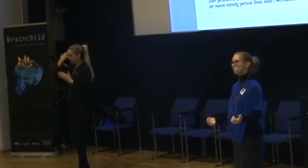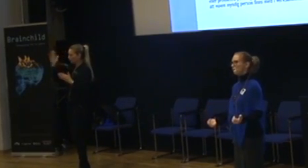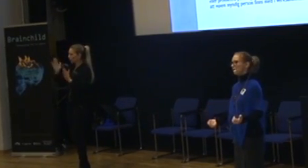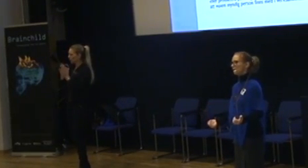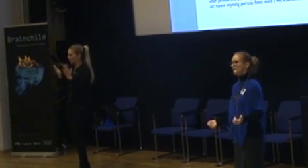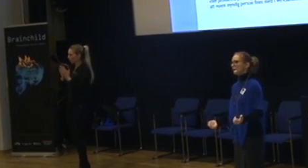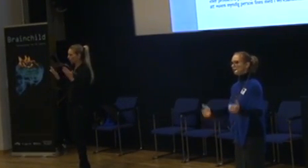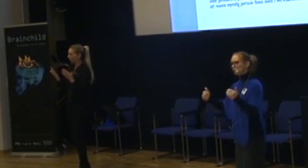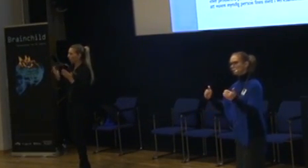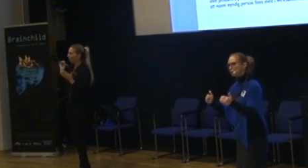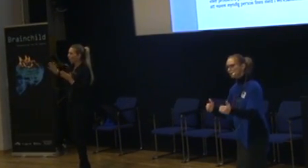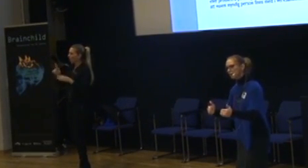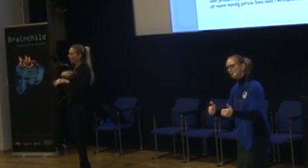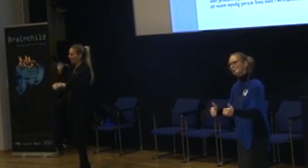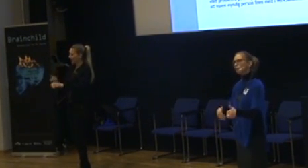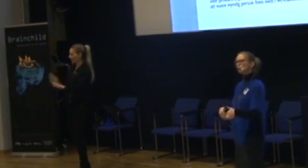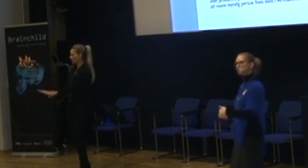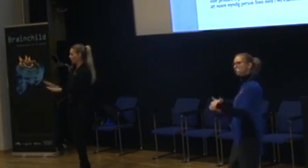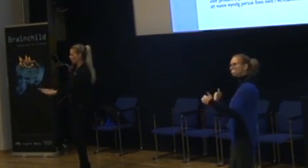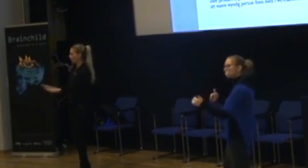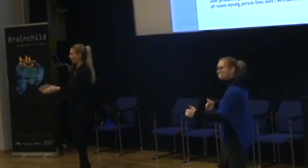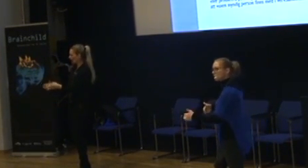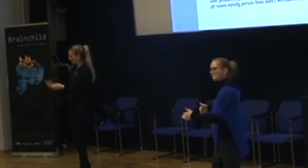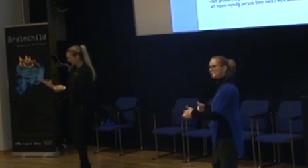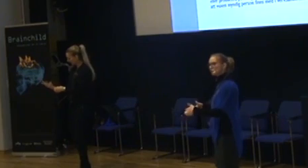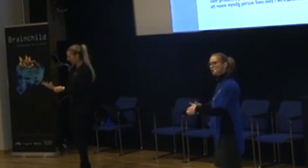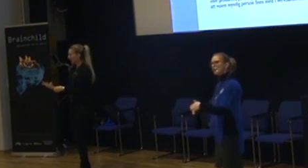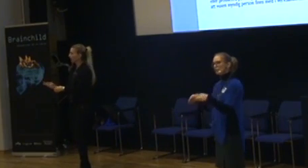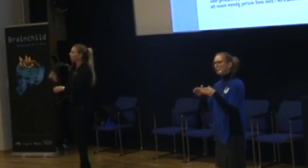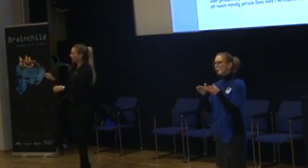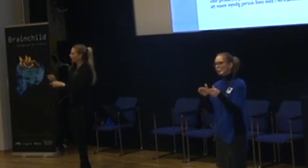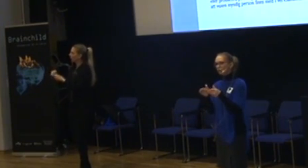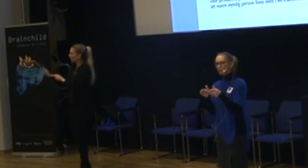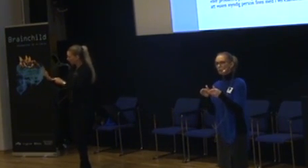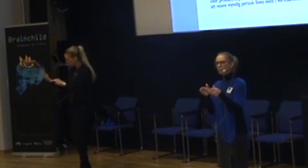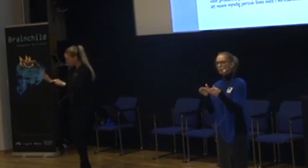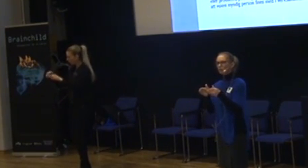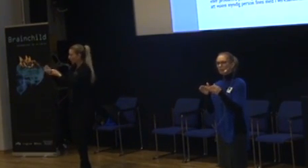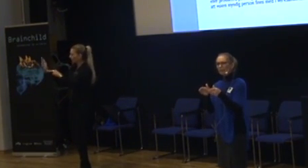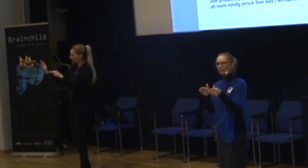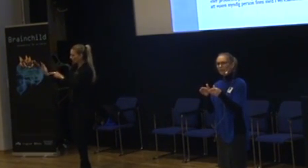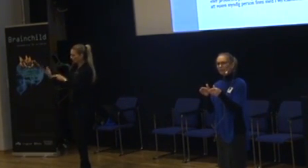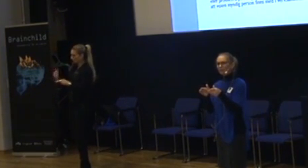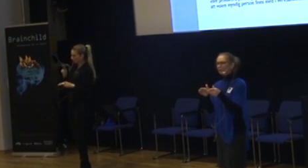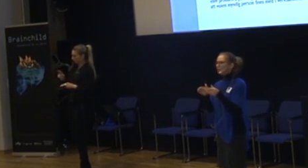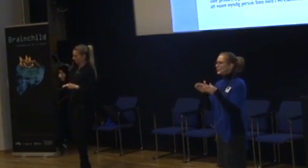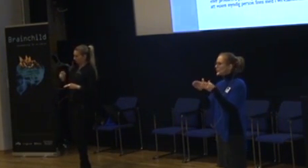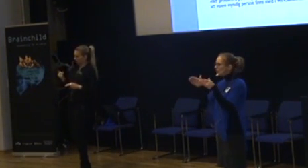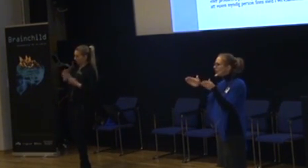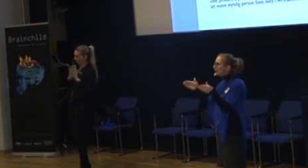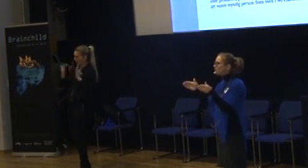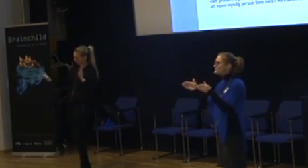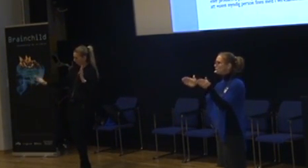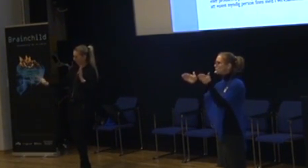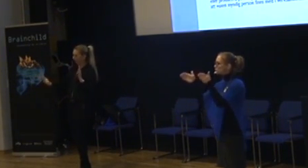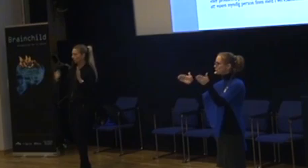man hela tiden håller henne i årskurs tre när hon är årskurs tre. Vi har ju till och med på biblioteken indelat i att du